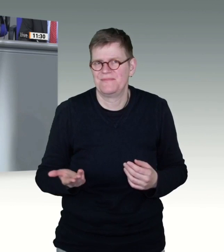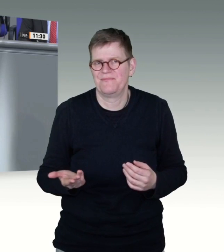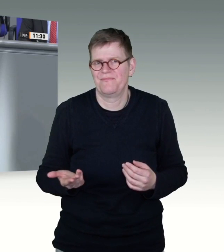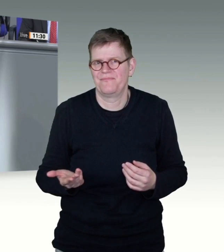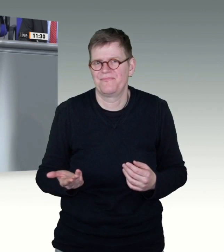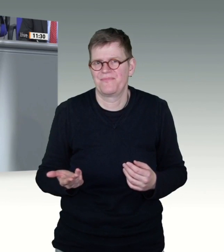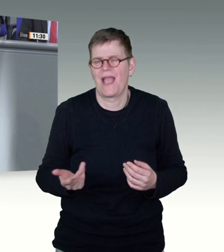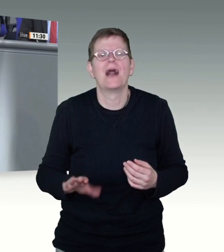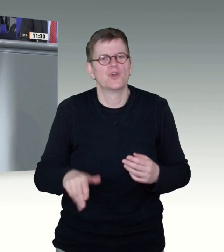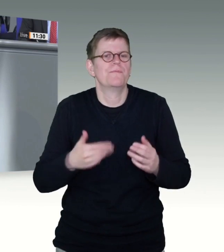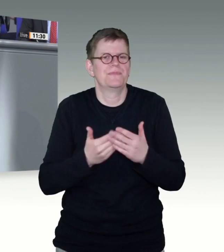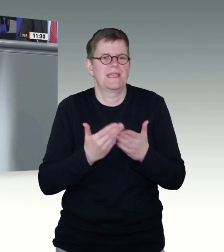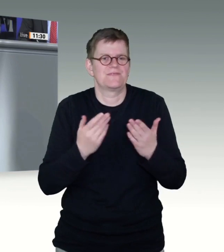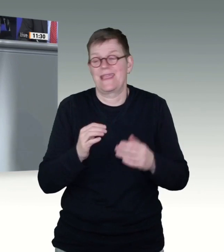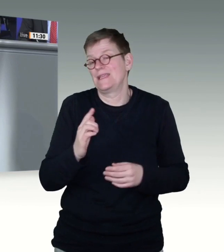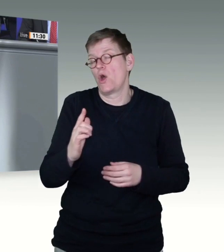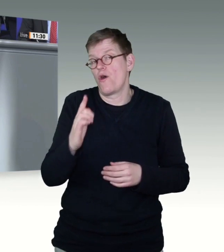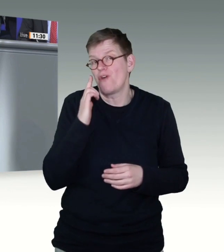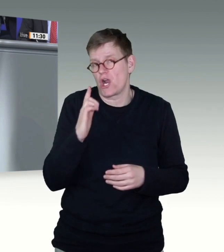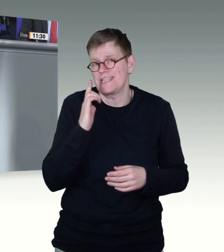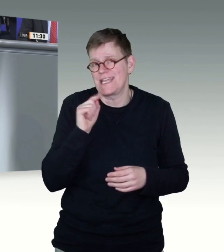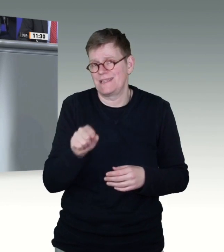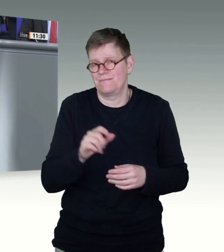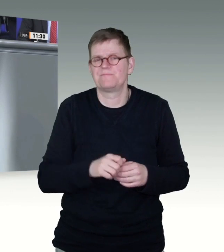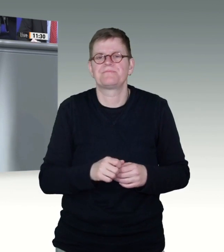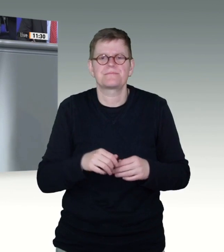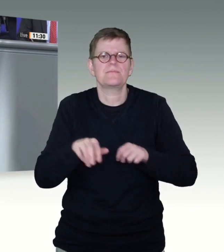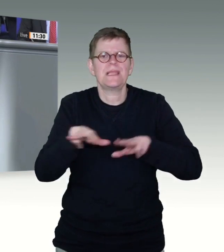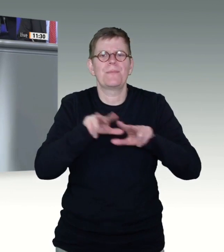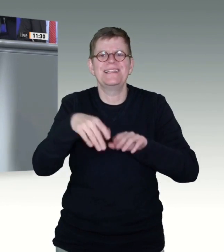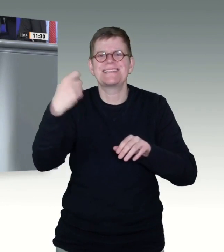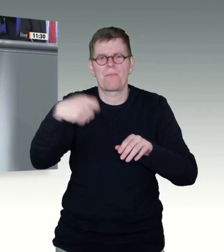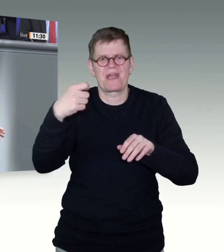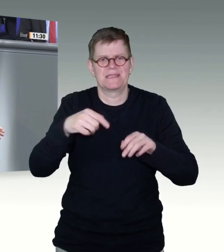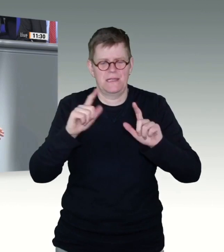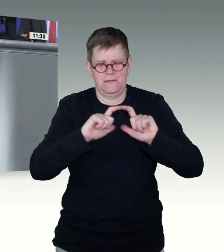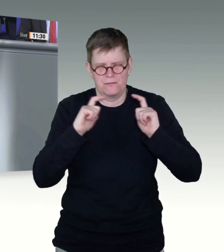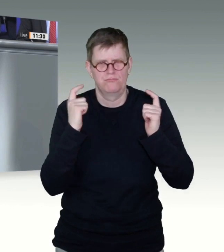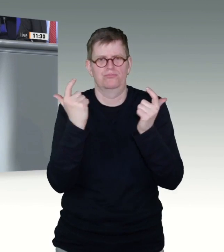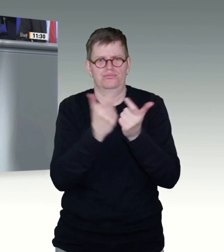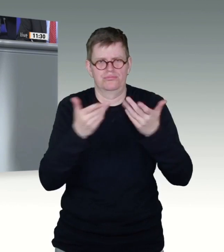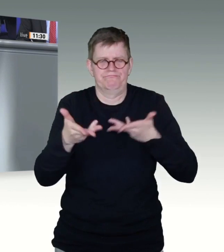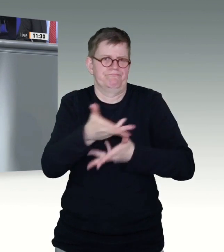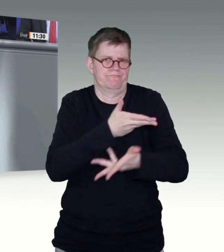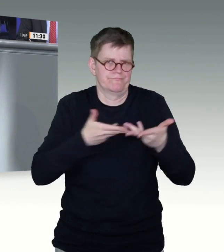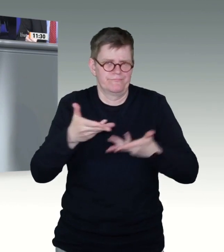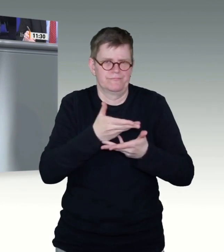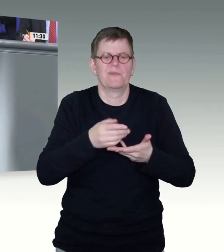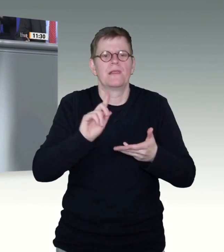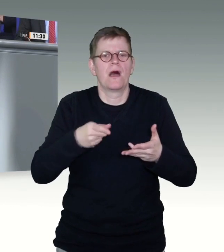vorgestern in der Runde der Ministerpräsidentinnen und Ministerpräsidenten als Auftrag erteilt